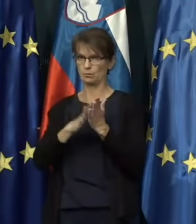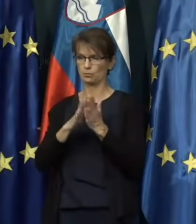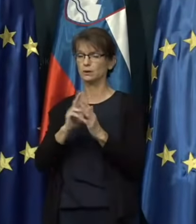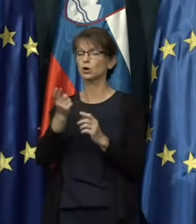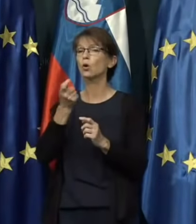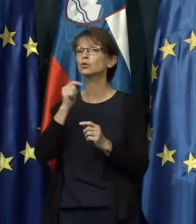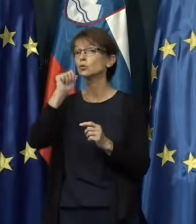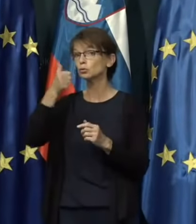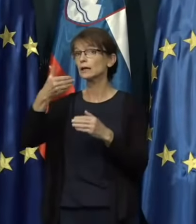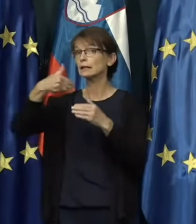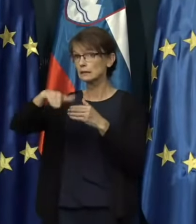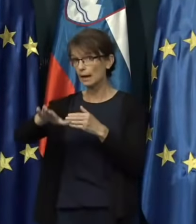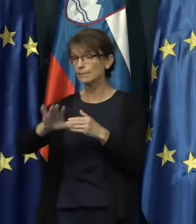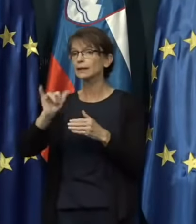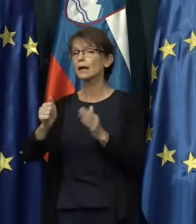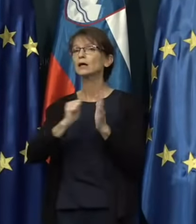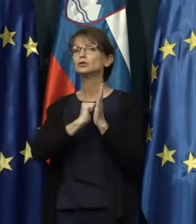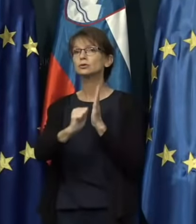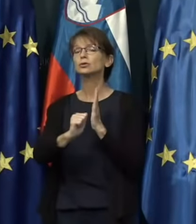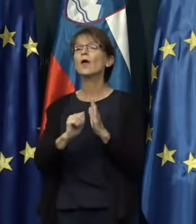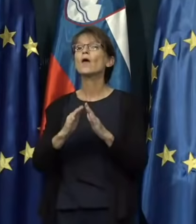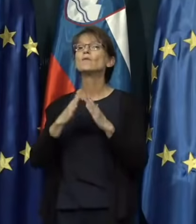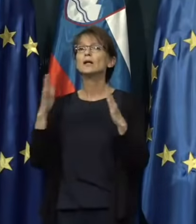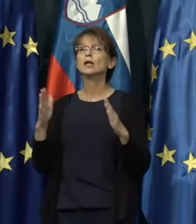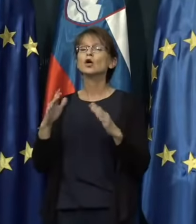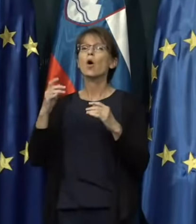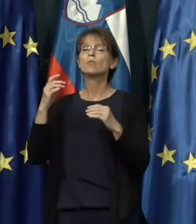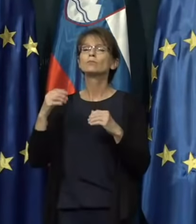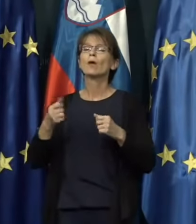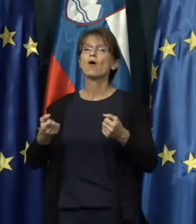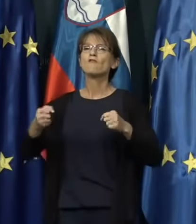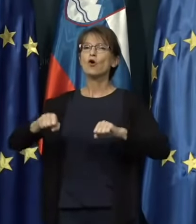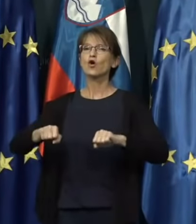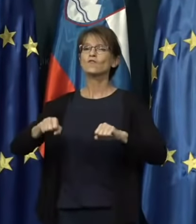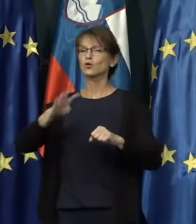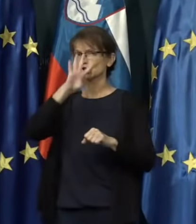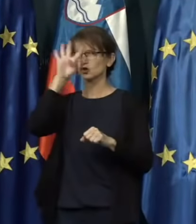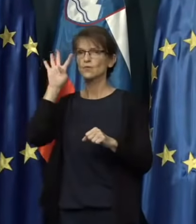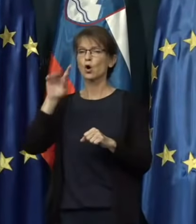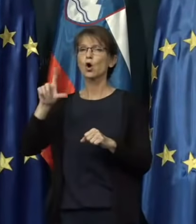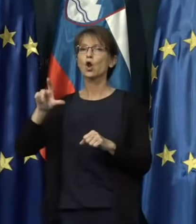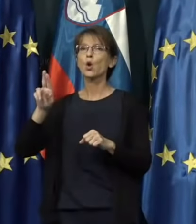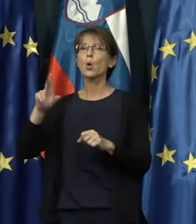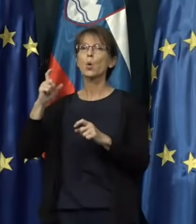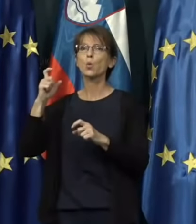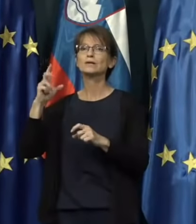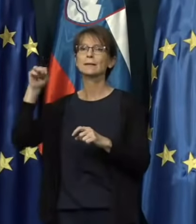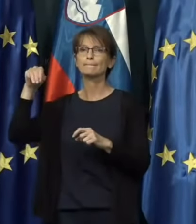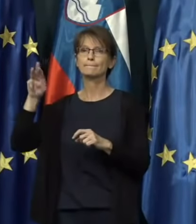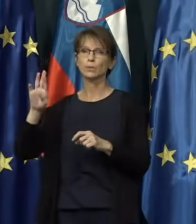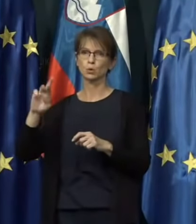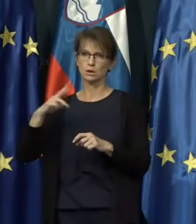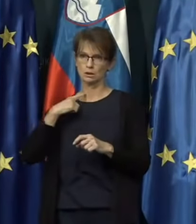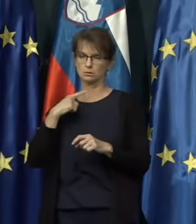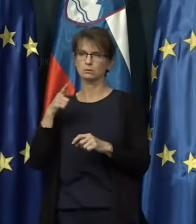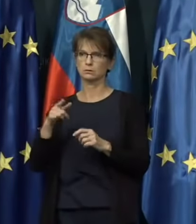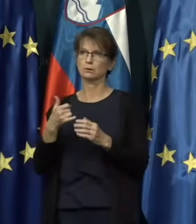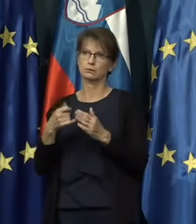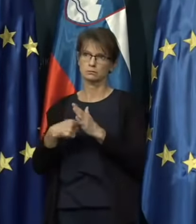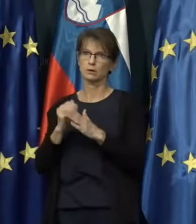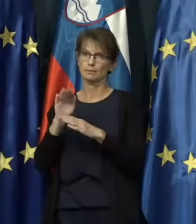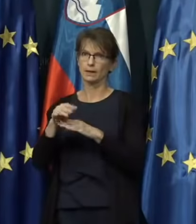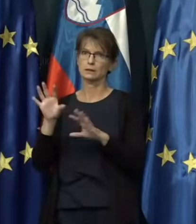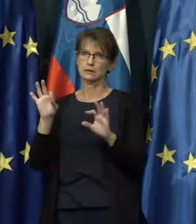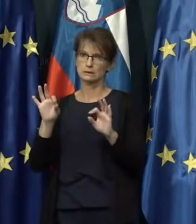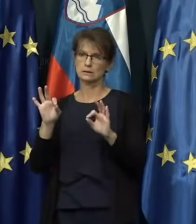dalje, črtala veliko vojvodstvo Luksemburga, kjer je ta številka zlezla čez deset, zdaj je